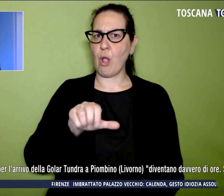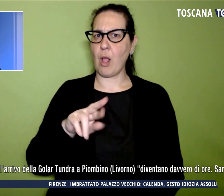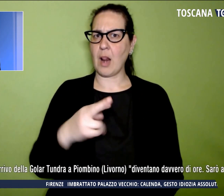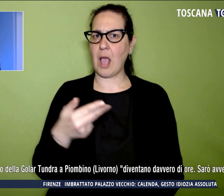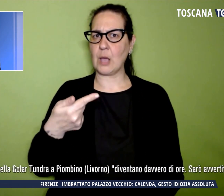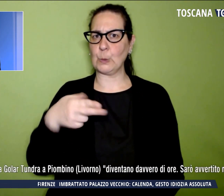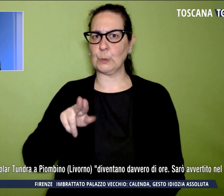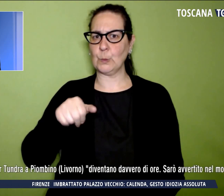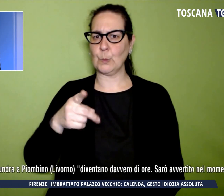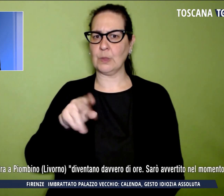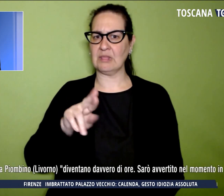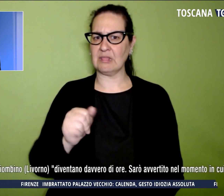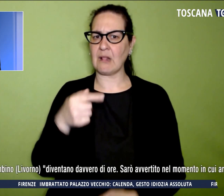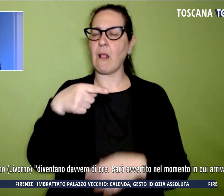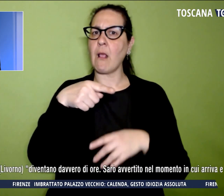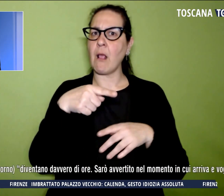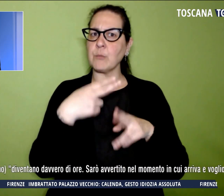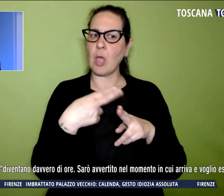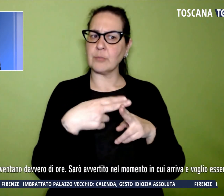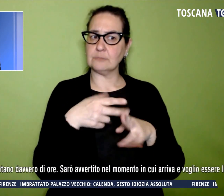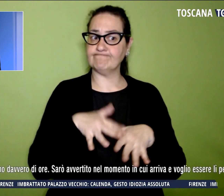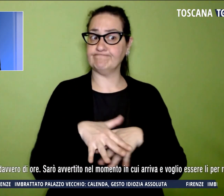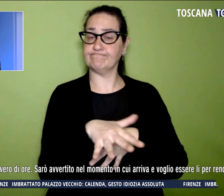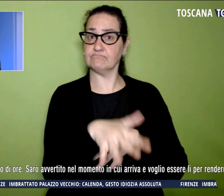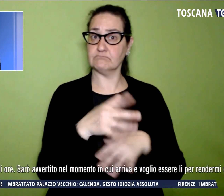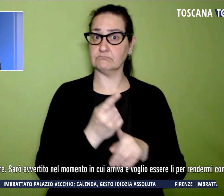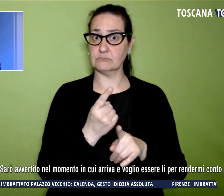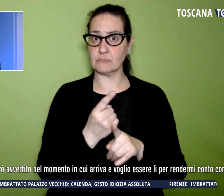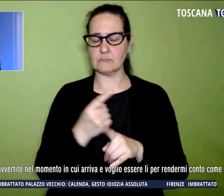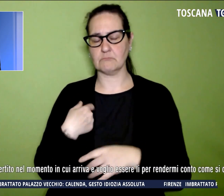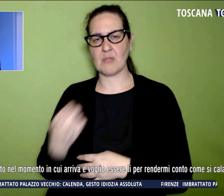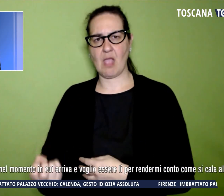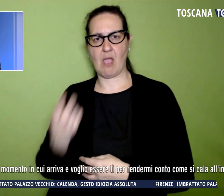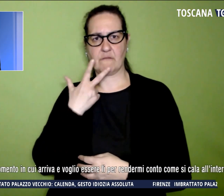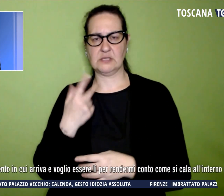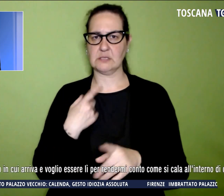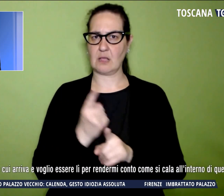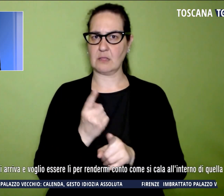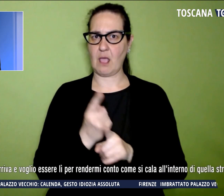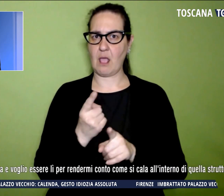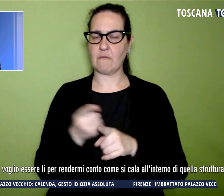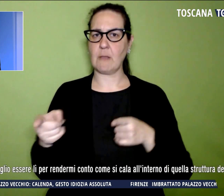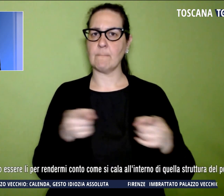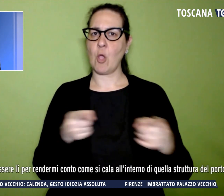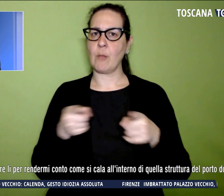davvero di poche ore. Sarò avvertito nel momento in cui arriva e voglio essere lì